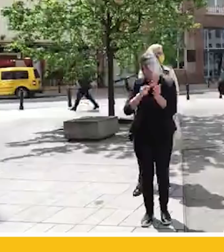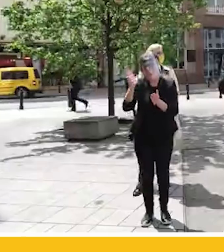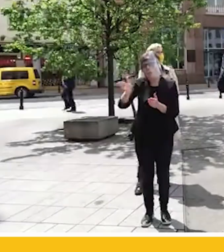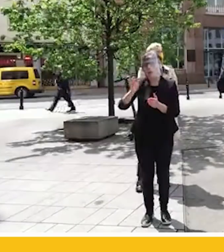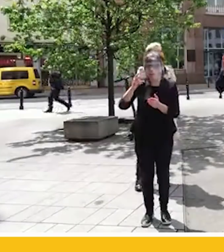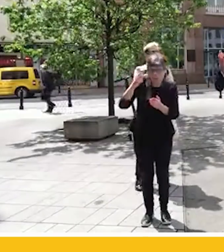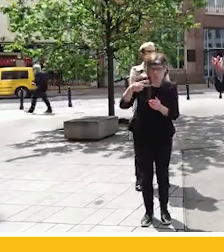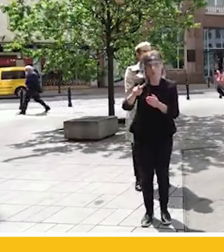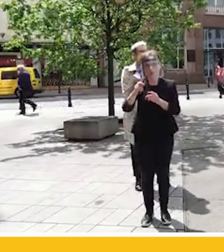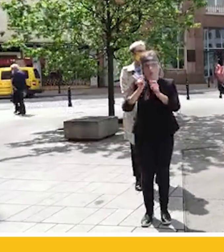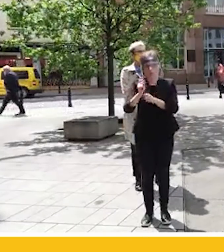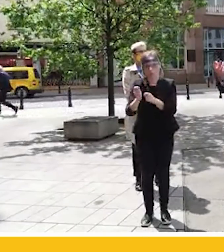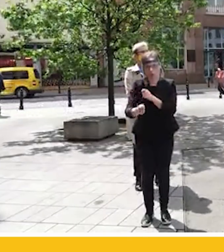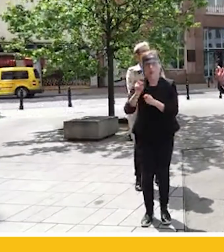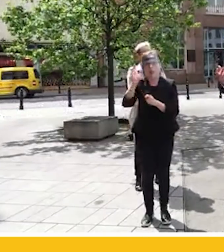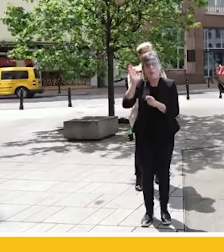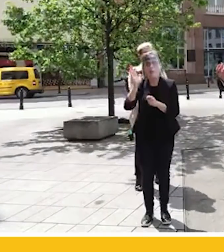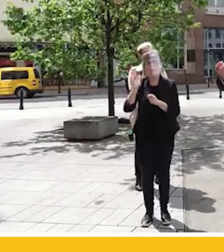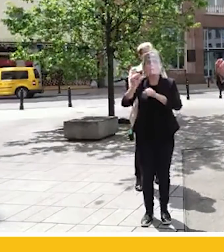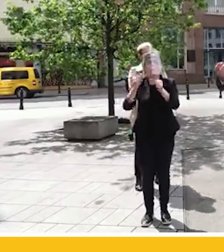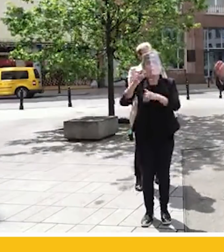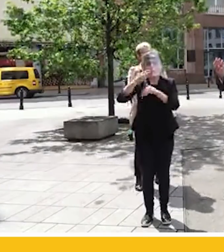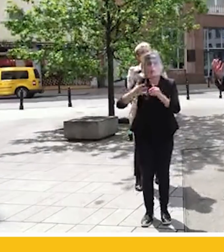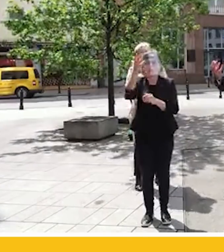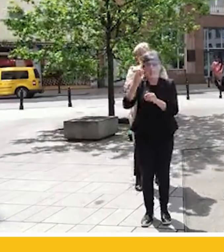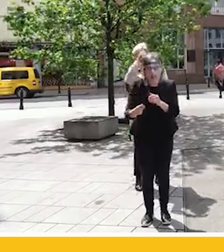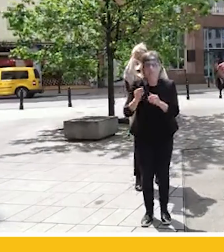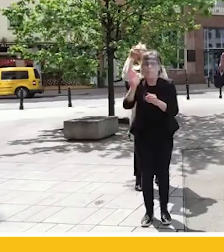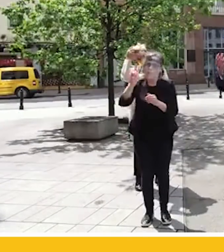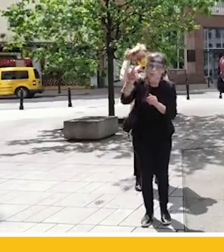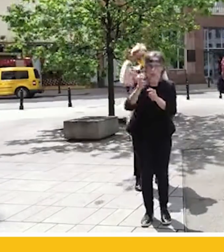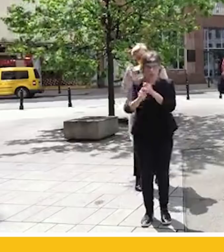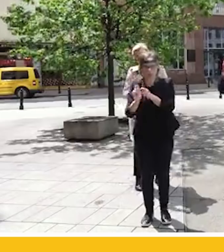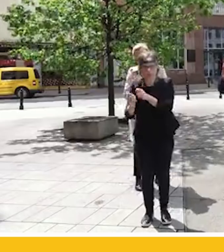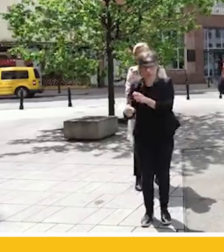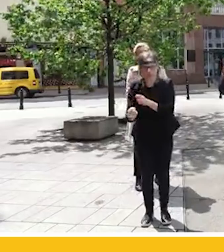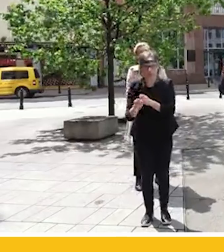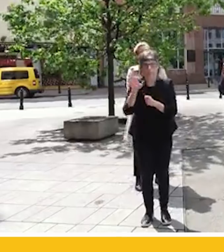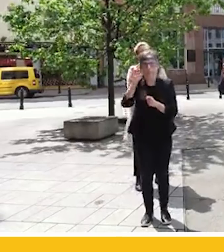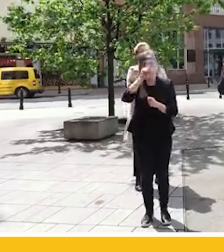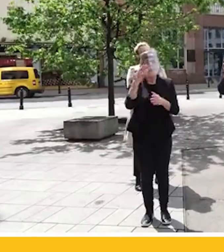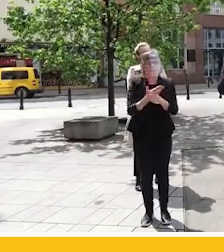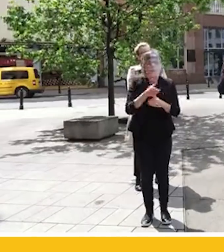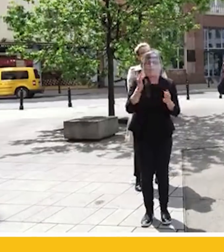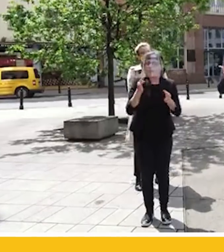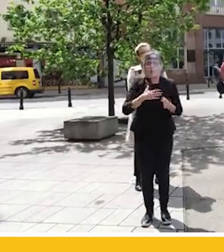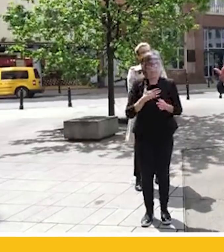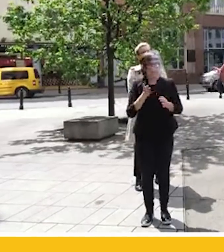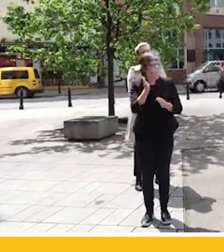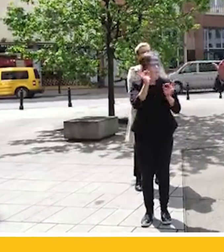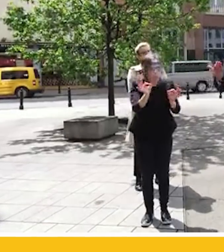kolejna trzecia będzie pewnie na jesieni, pod koniec roku, kiedy te firmy, które dzisiaj wierząc w to, że będzie dobrze się otwierają,